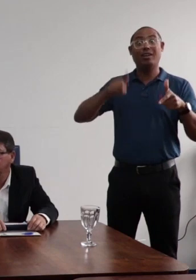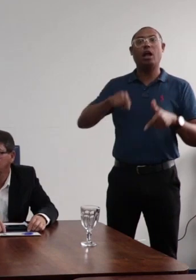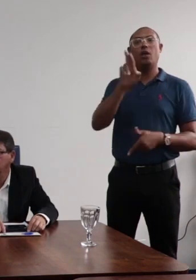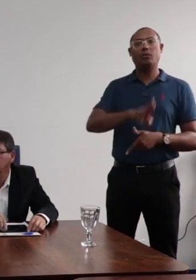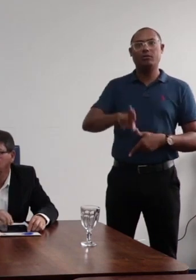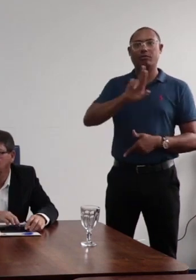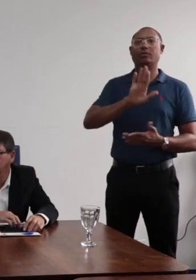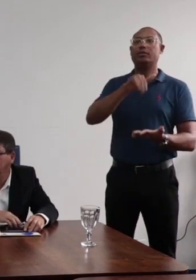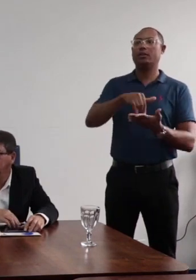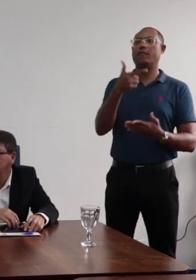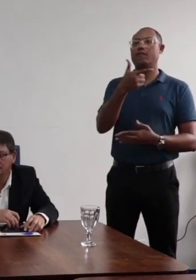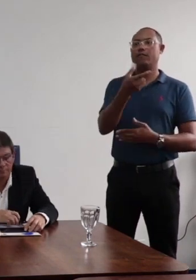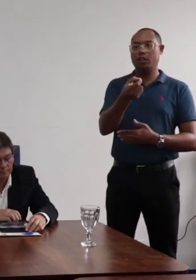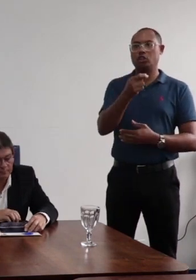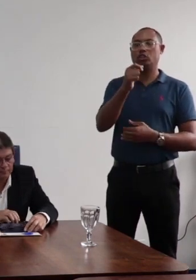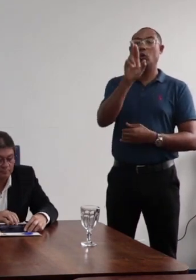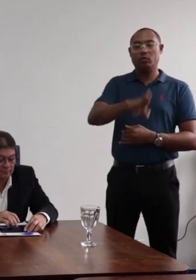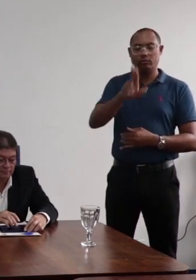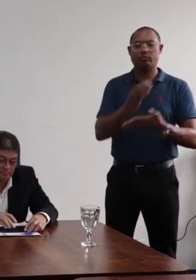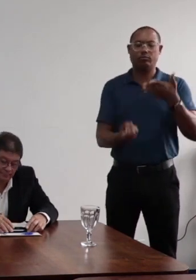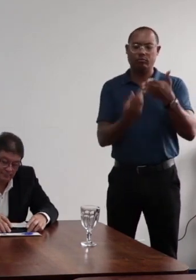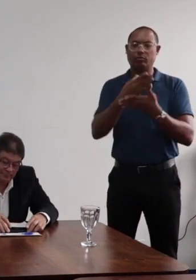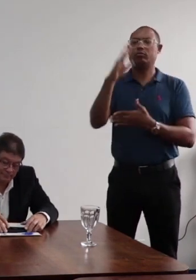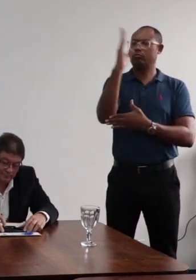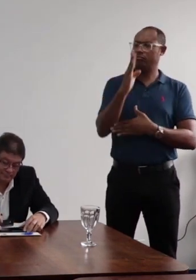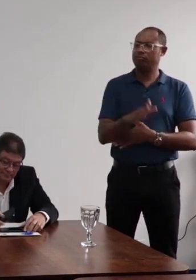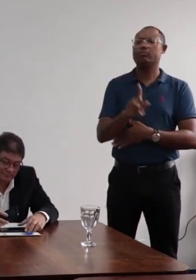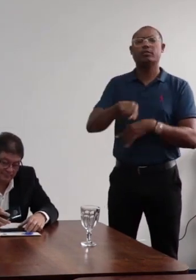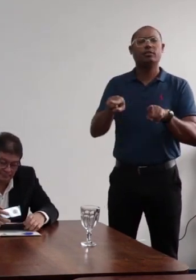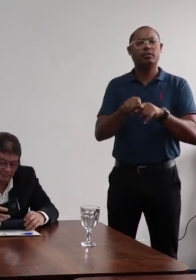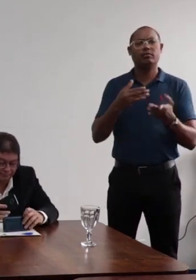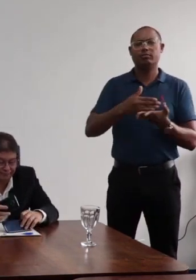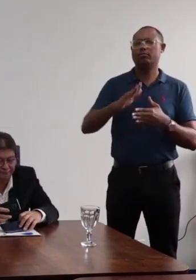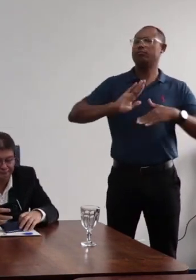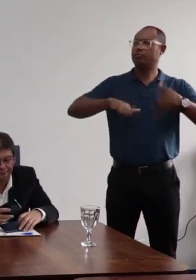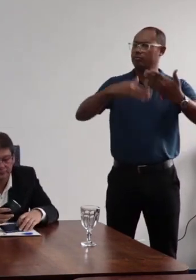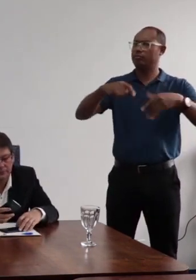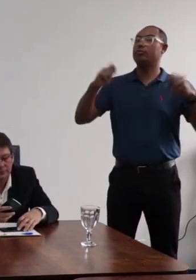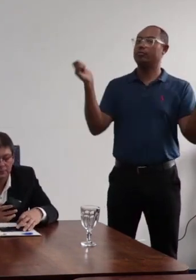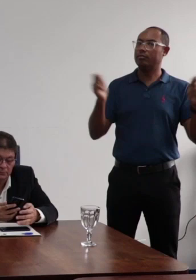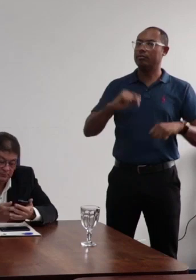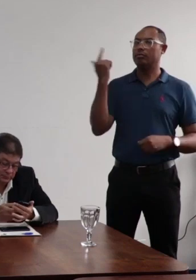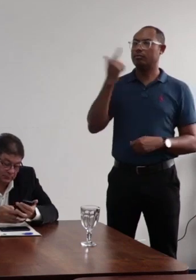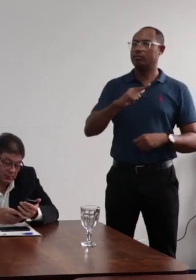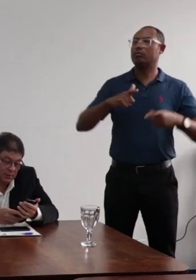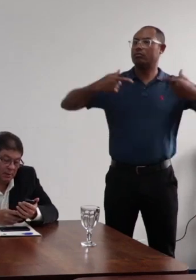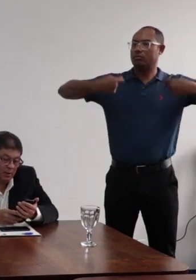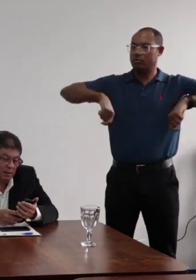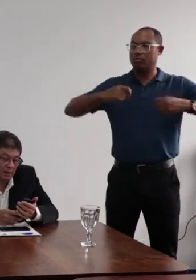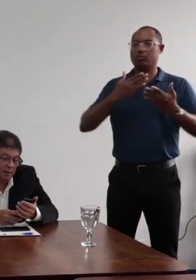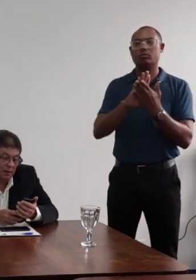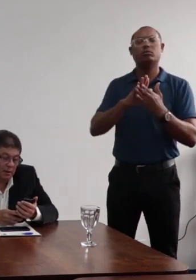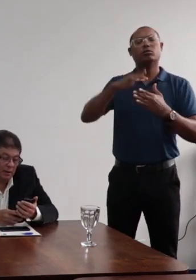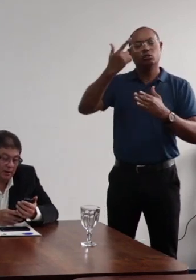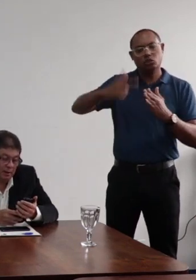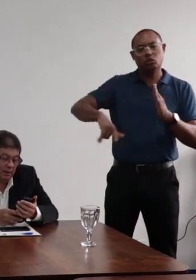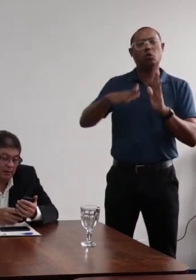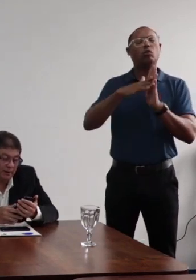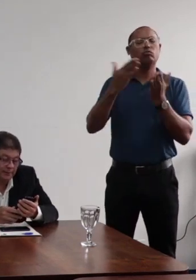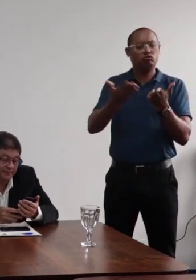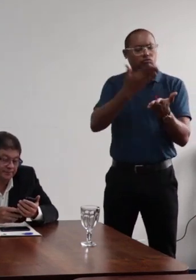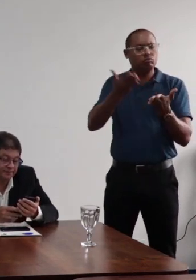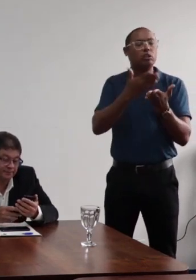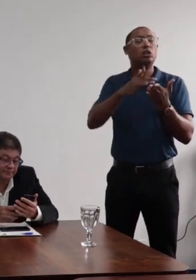das últimas 20 universidades criadas no Brasil, e, portanto, há sempre a possibilidade e a necessidade de revisão de nossos